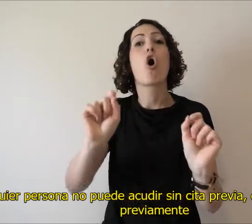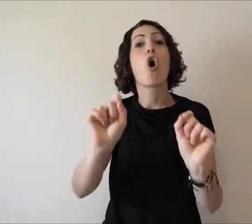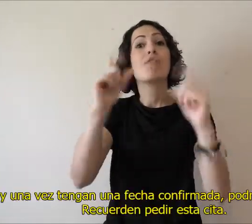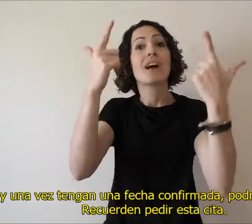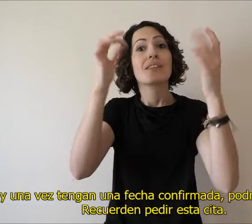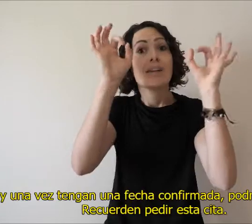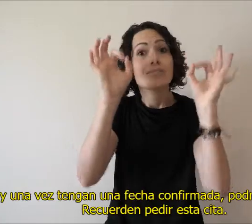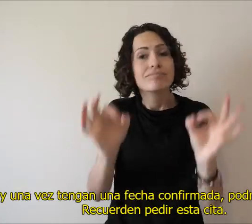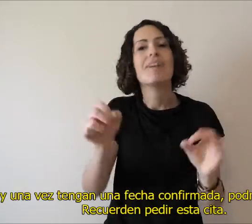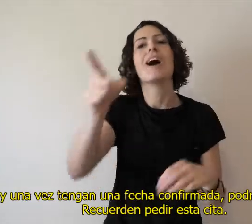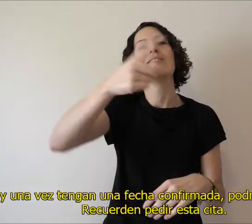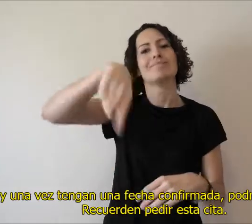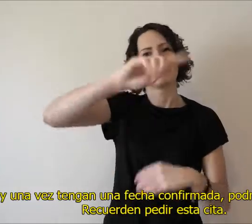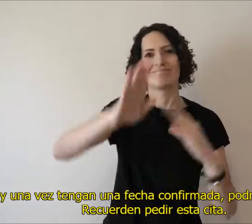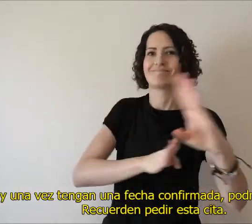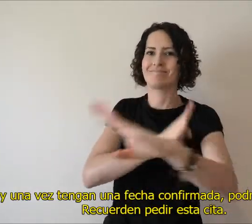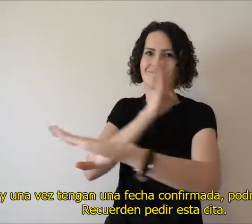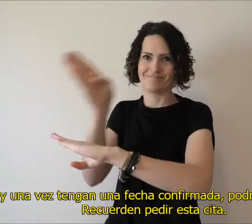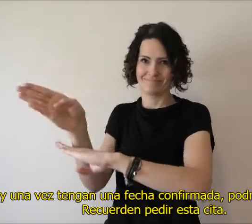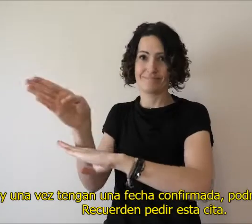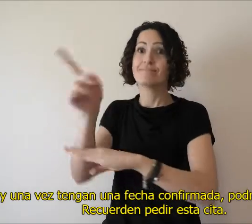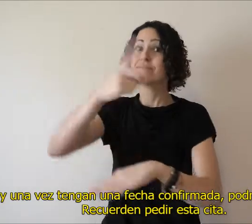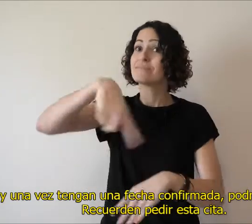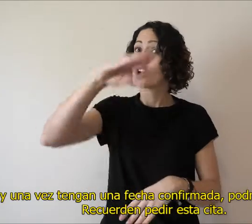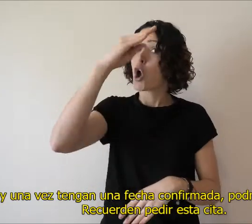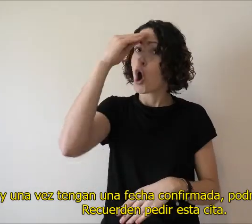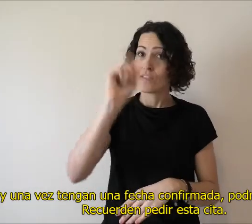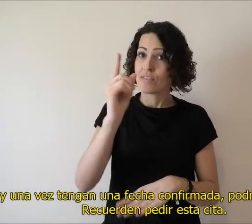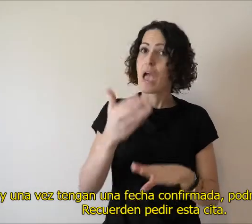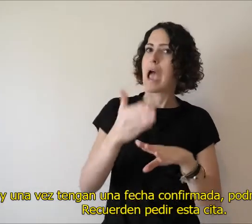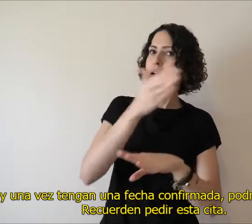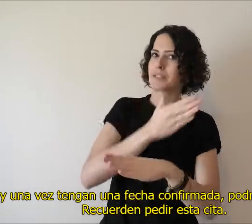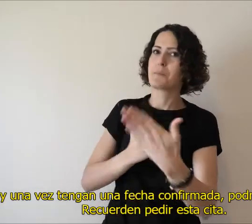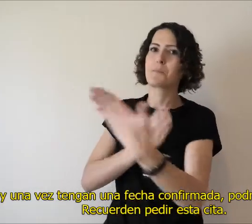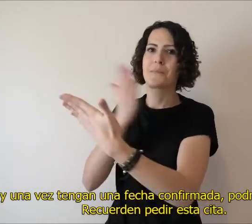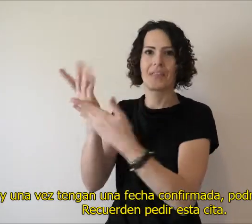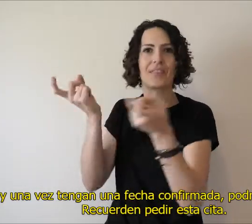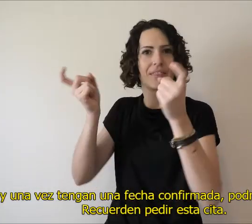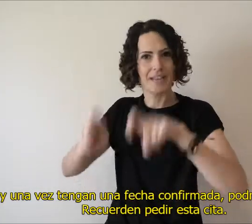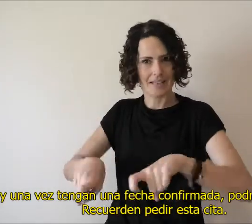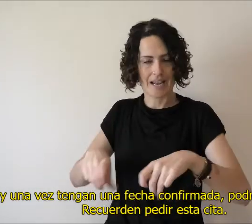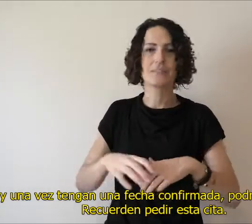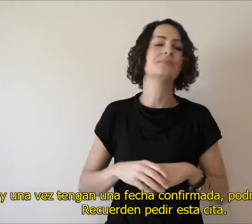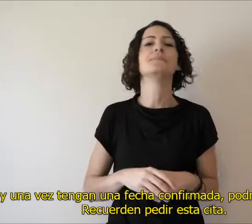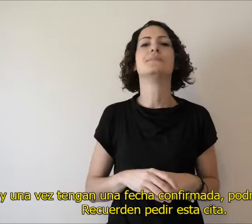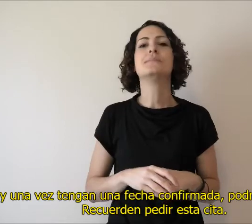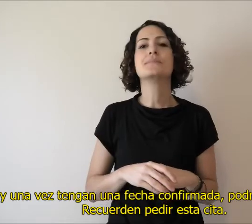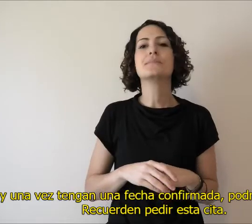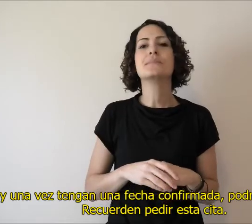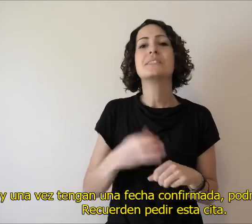una vez tengan una fecha confirmada, podrán acudir. Recuerden pedir esta cita.